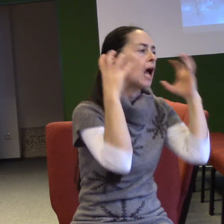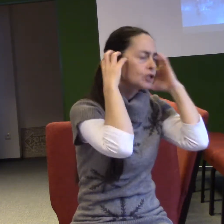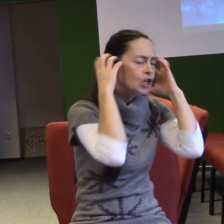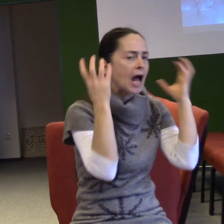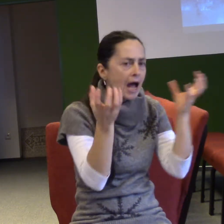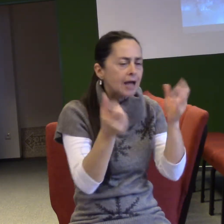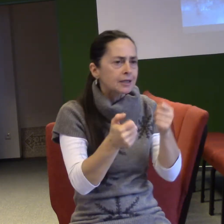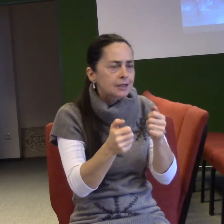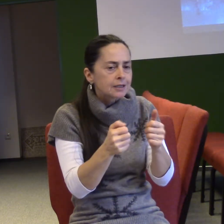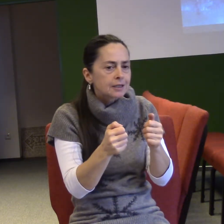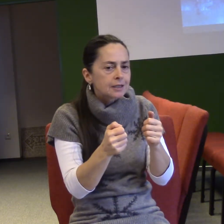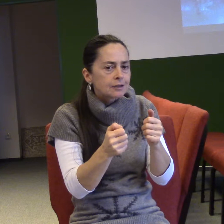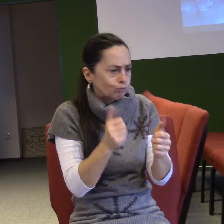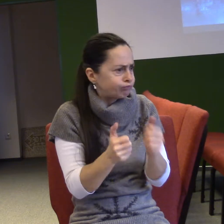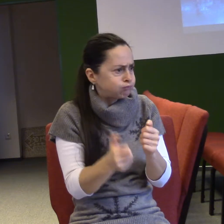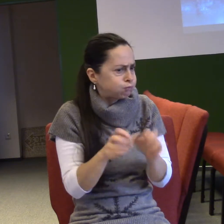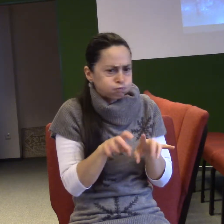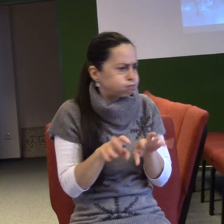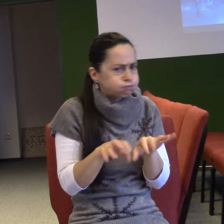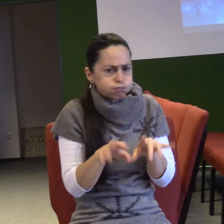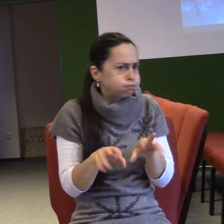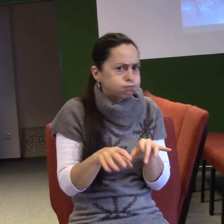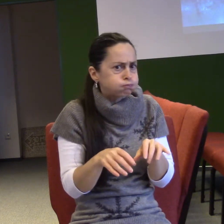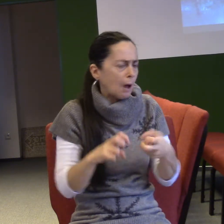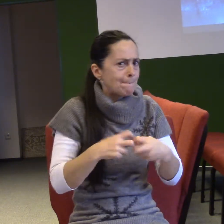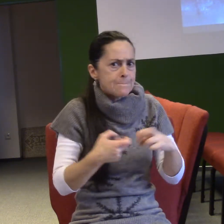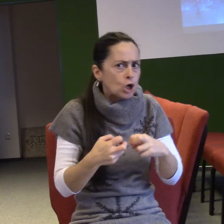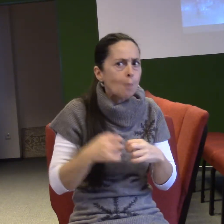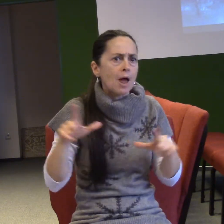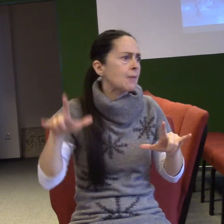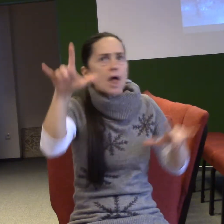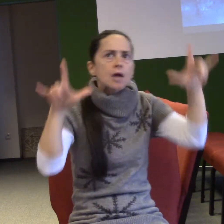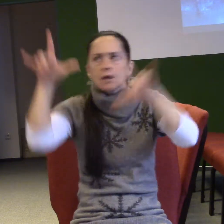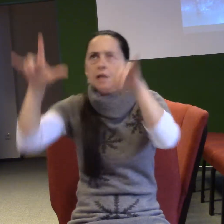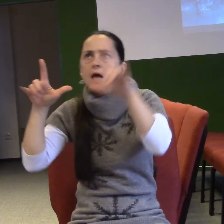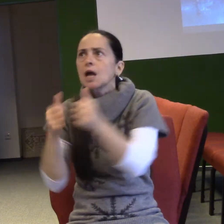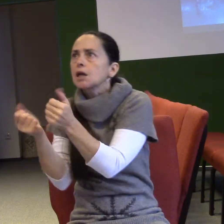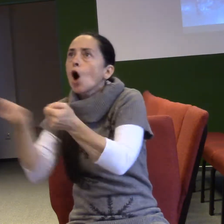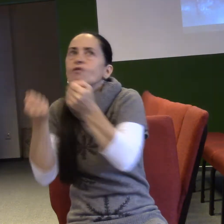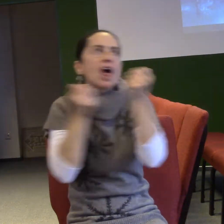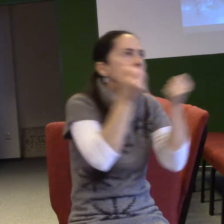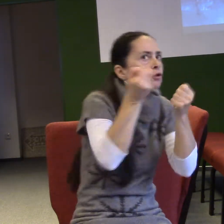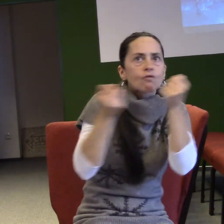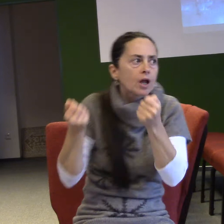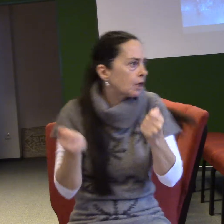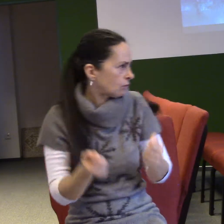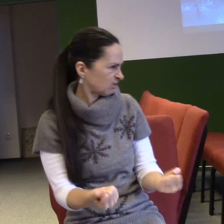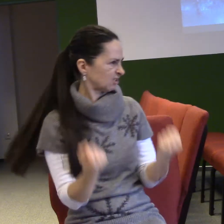tak prostě nikdy je to šrumec a mají někdy problém, všichni ty letadla tam namístit na těch svých pár dráh a políček, které tam obládají. Já si říkal, ty jo,